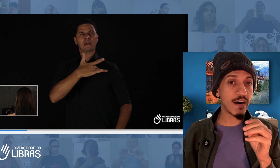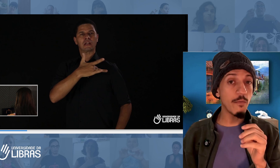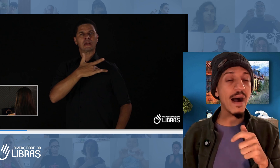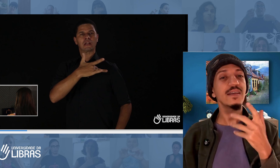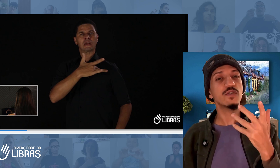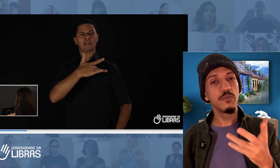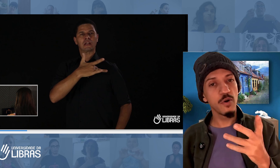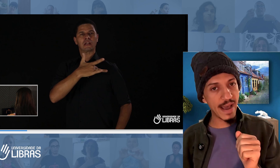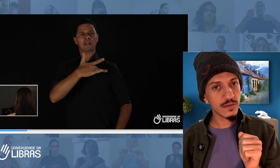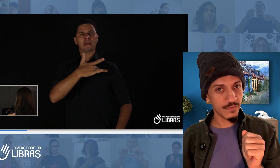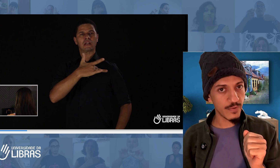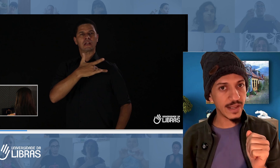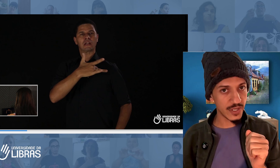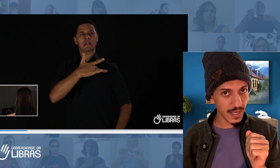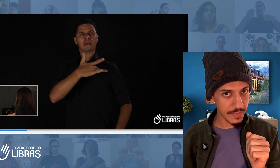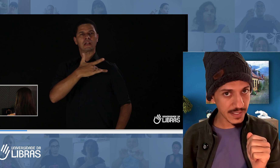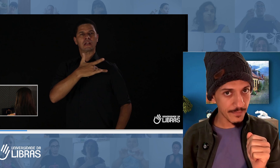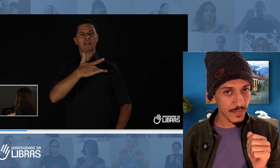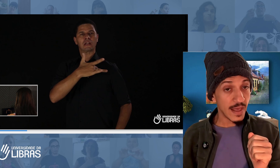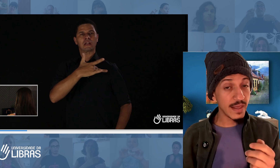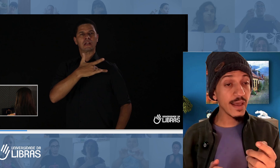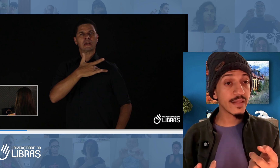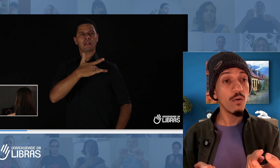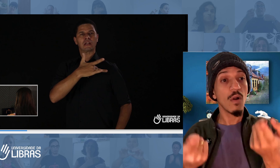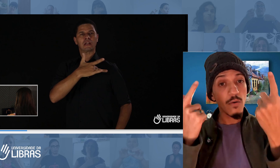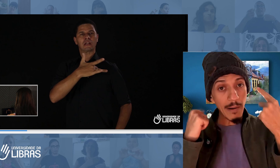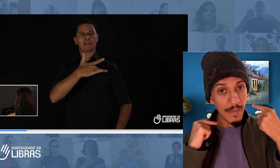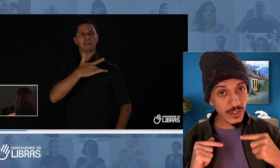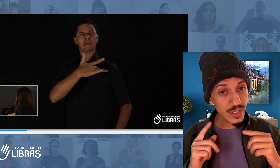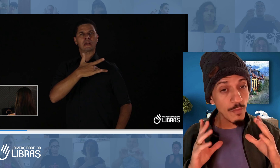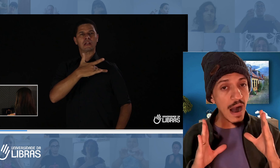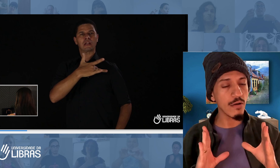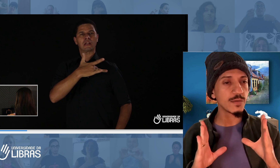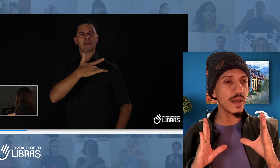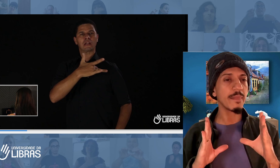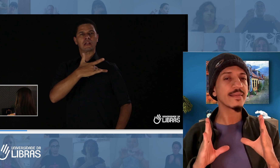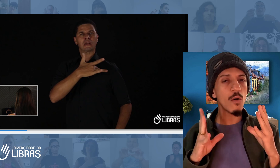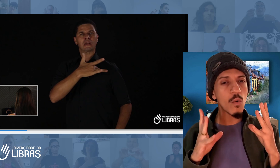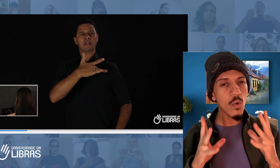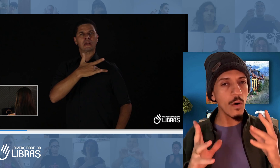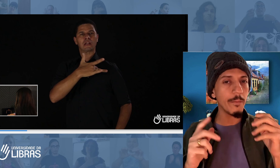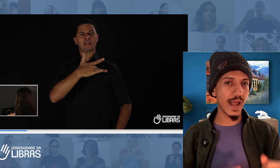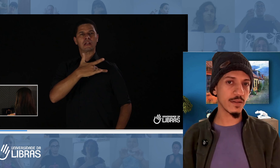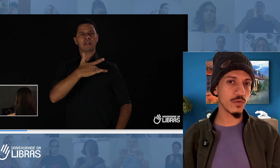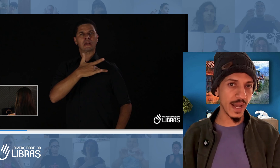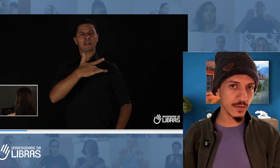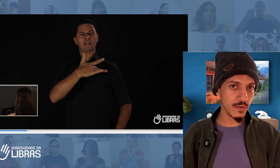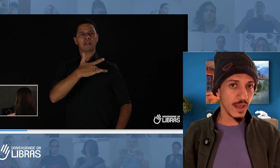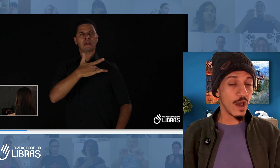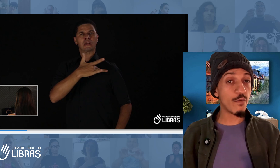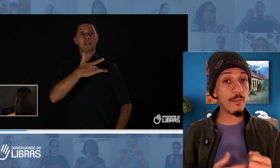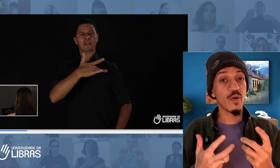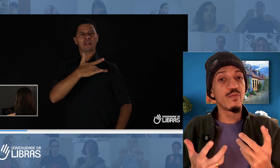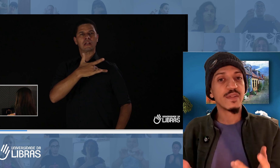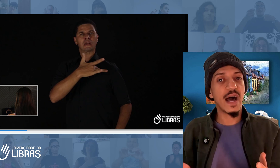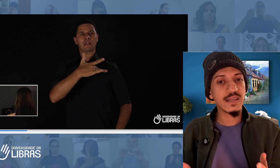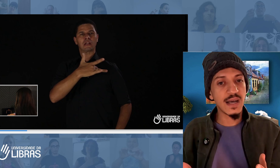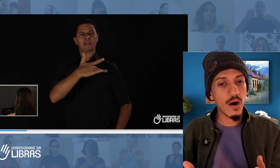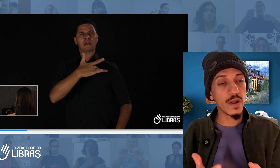mais sobre o método fluente em Libras. E então, logo abaixo, tem uma aula experimental completa do método. Eu vou aprofundar nessa aula nos